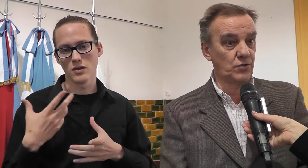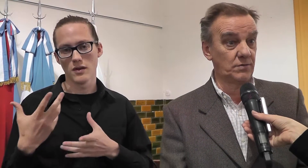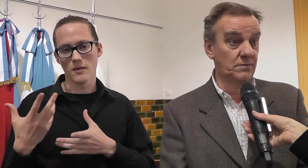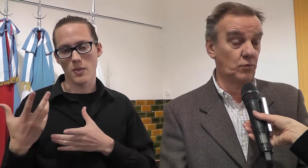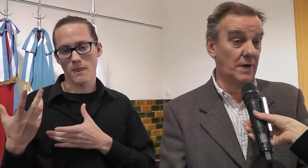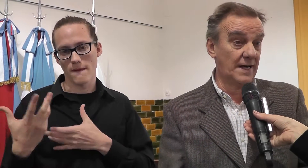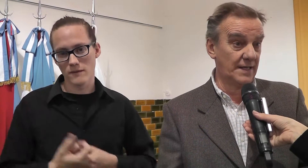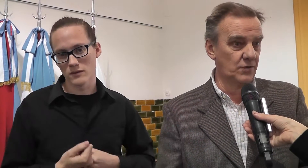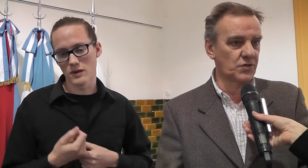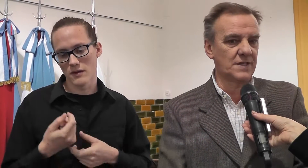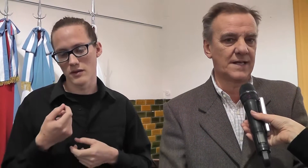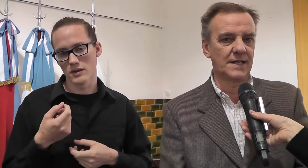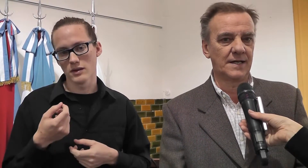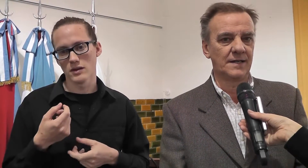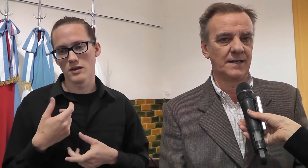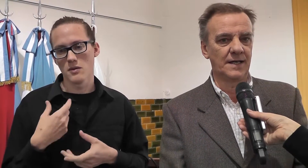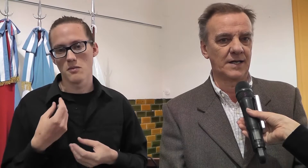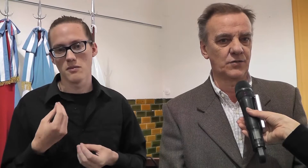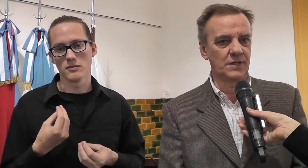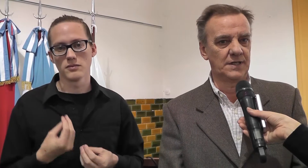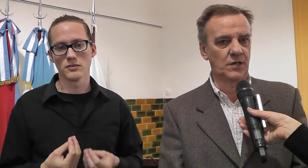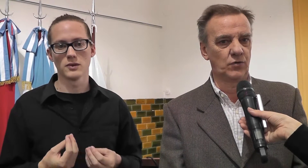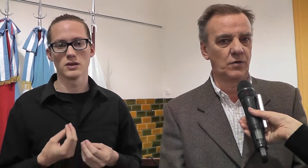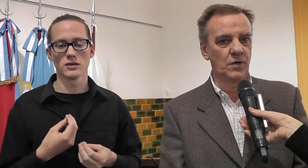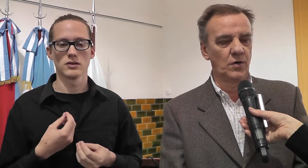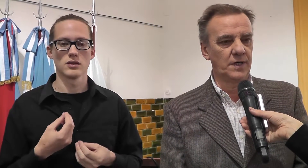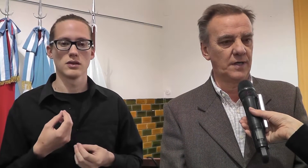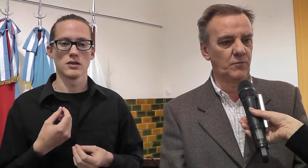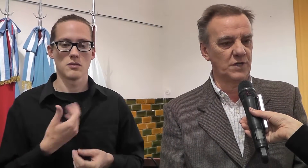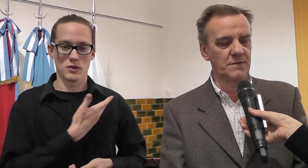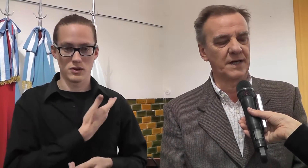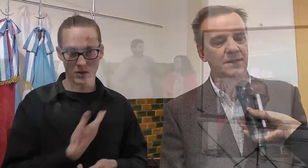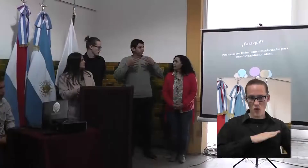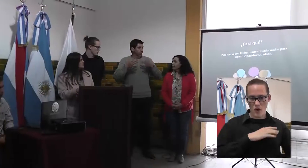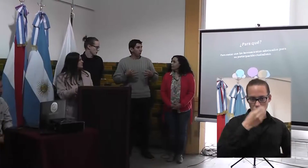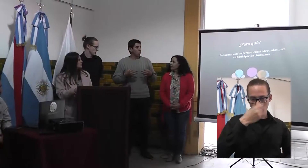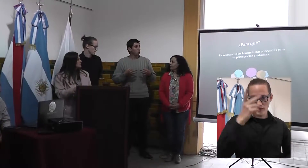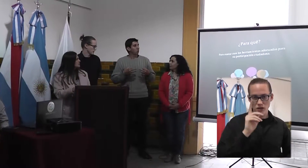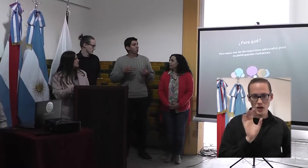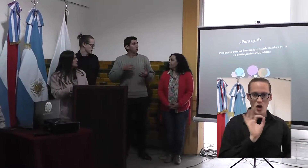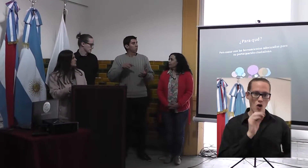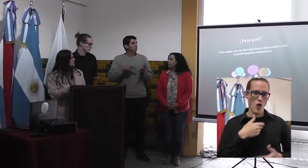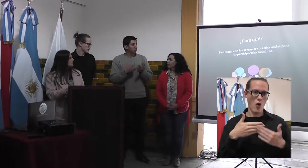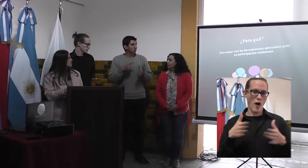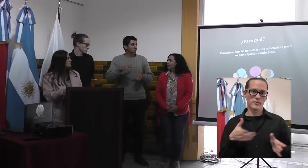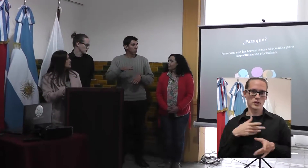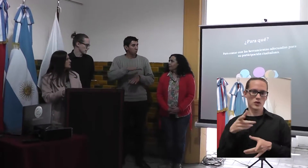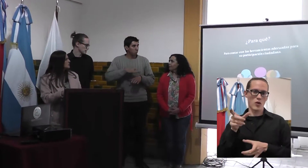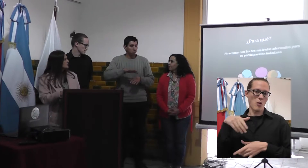humana. De esto se trata en el caso del Estado municipal. Los empleados, nosotros hemos designado, en este momento